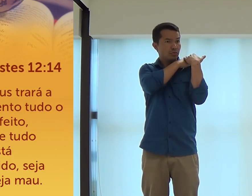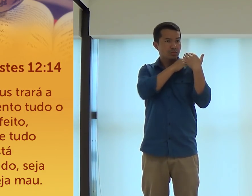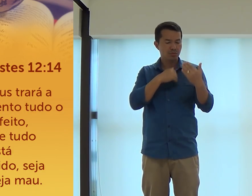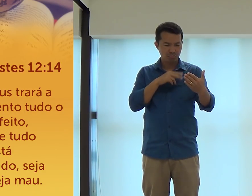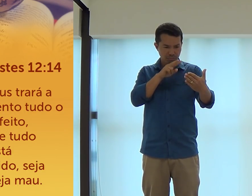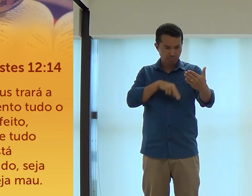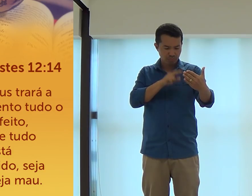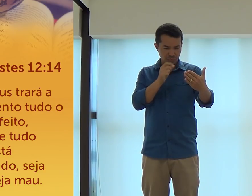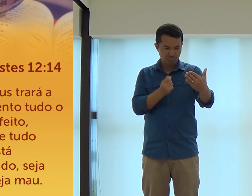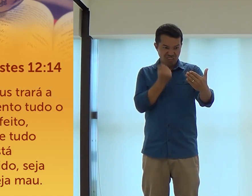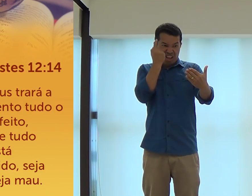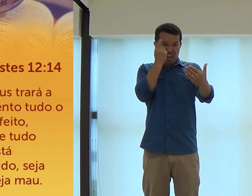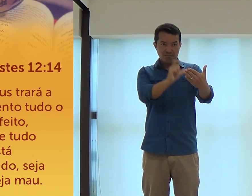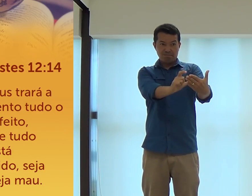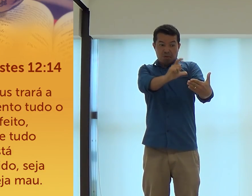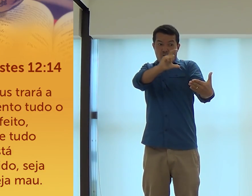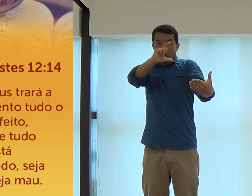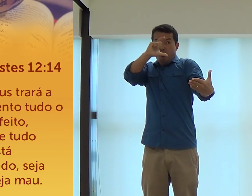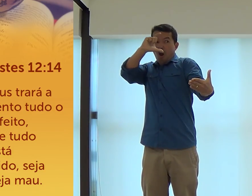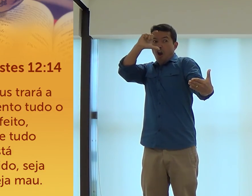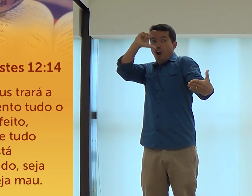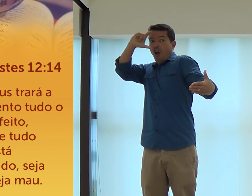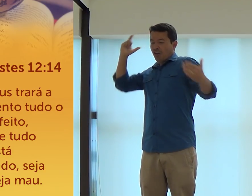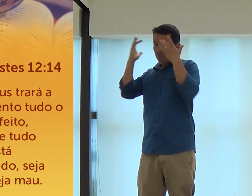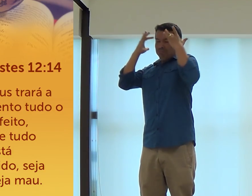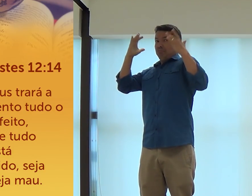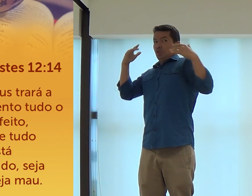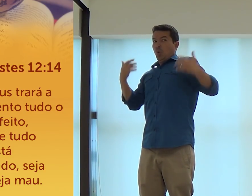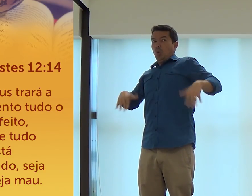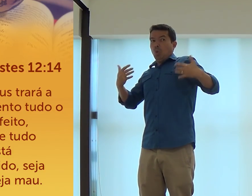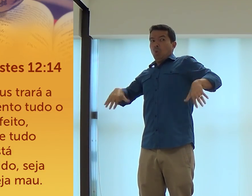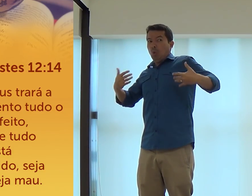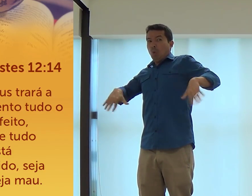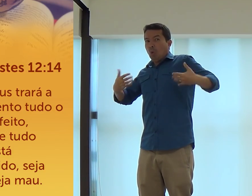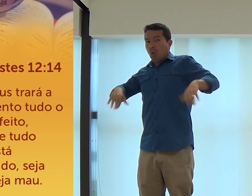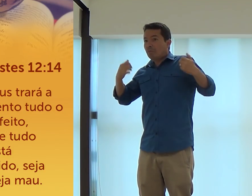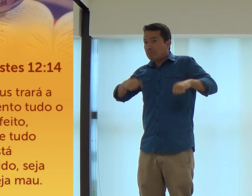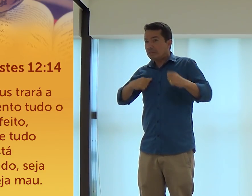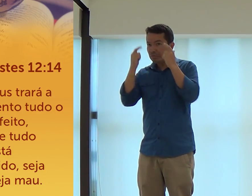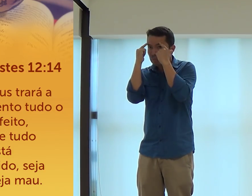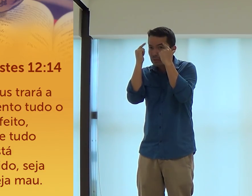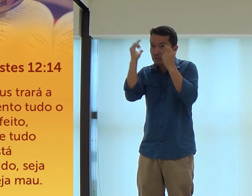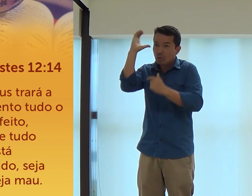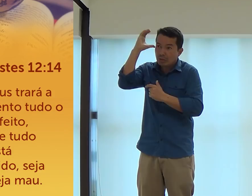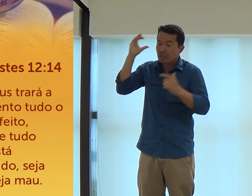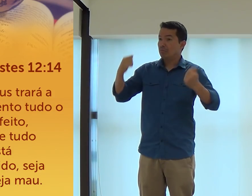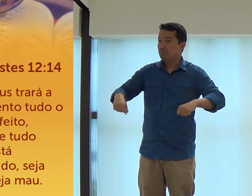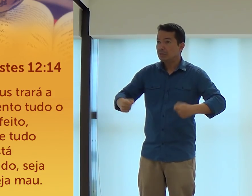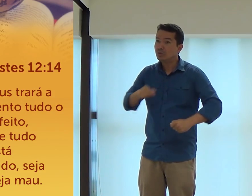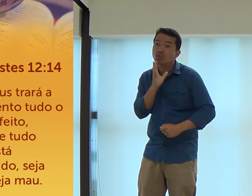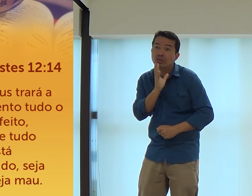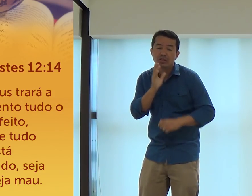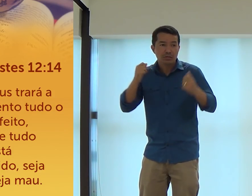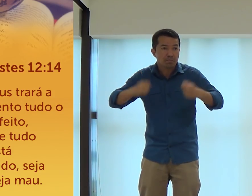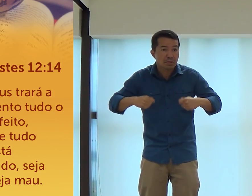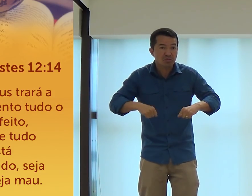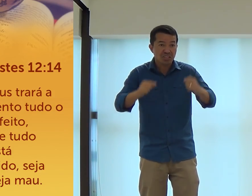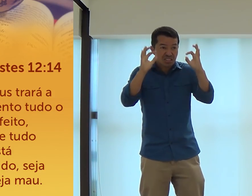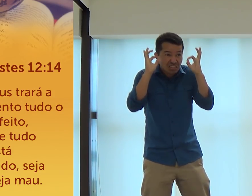Isso fala sobre a responsabilidade. Na hora, ele lê, ele fala. Nossa. Tá bom. Eu preciso estar pensando, tendo consciência disso.